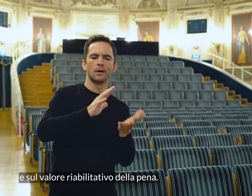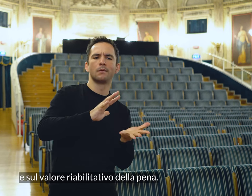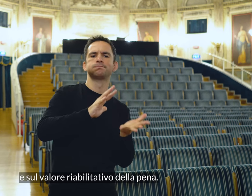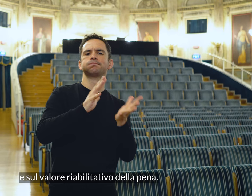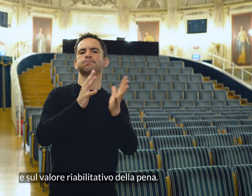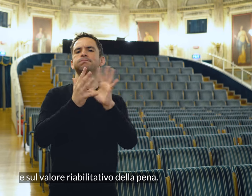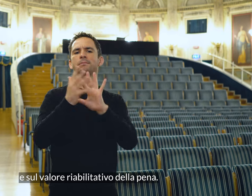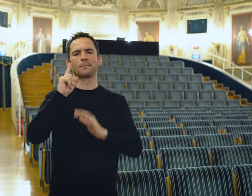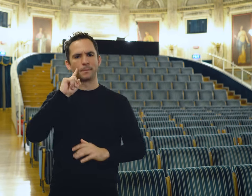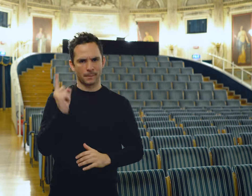pena.